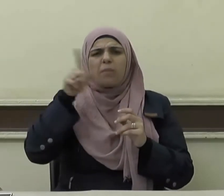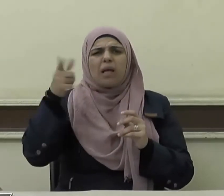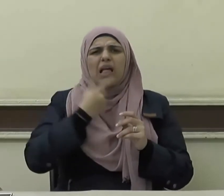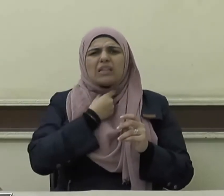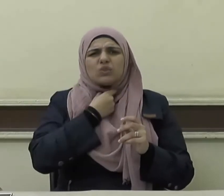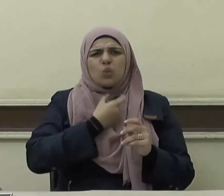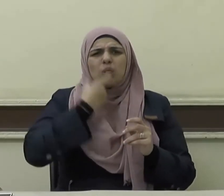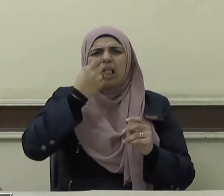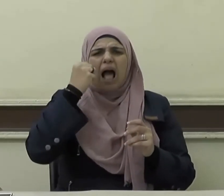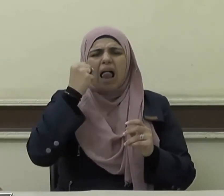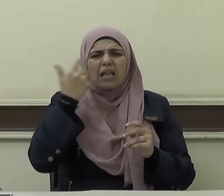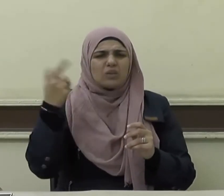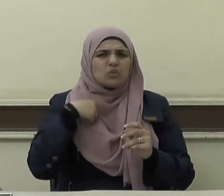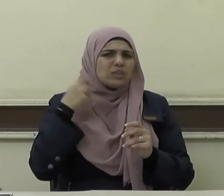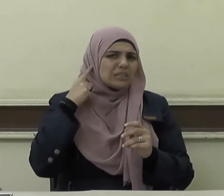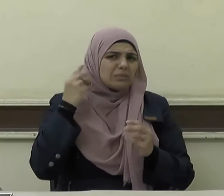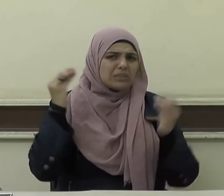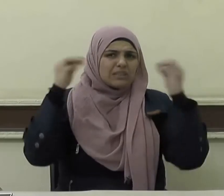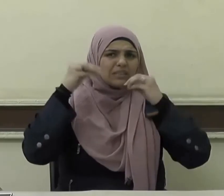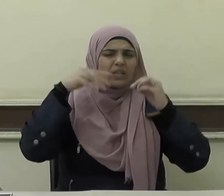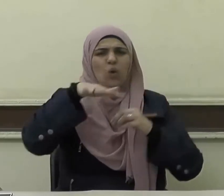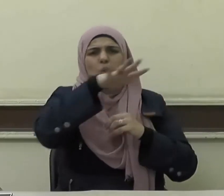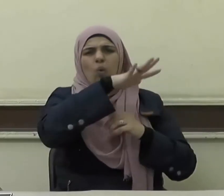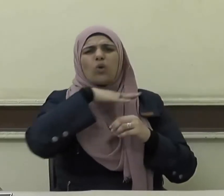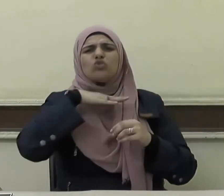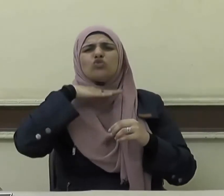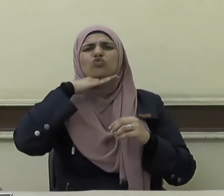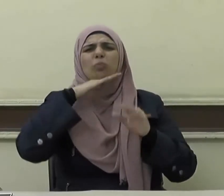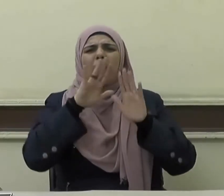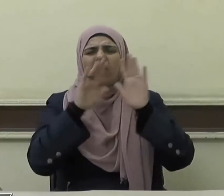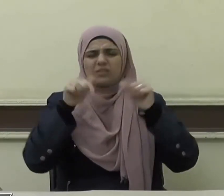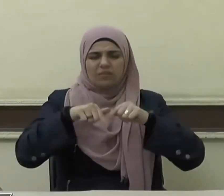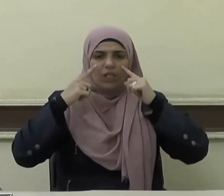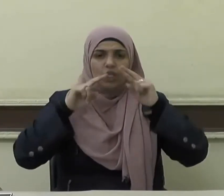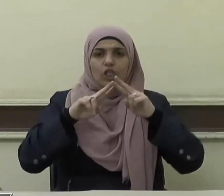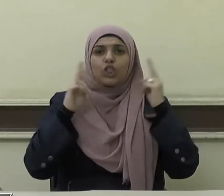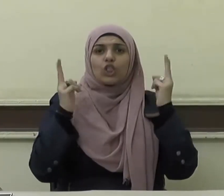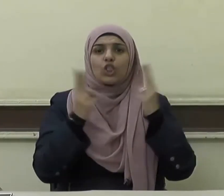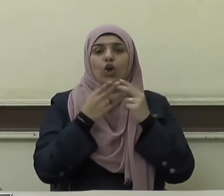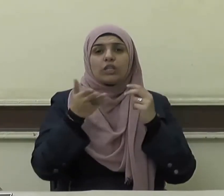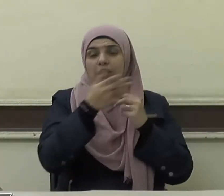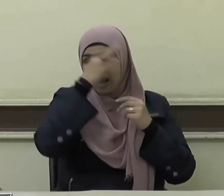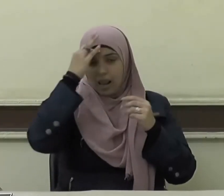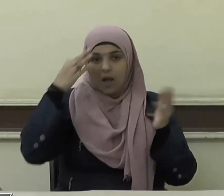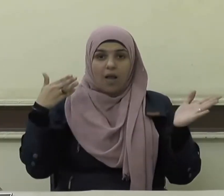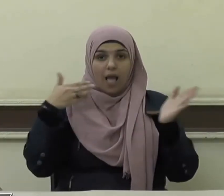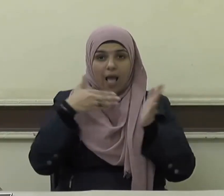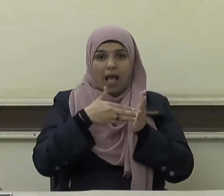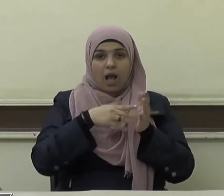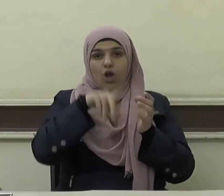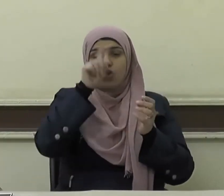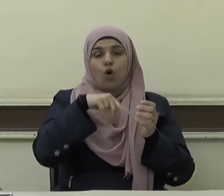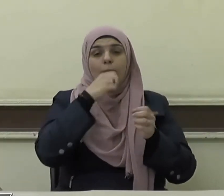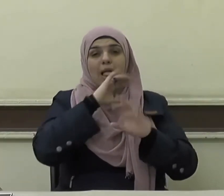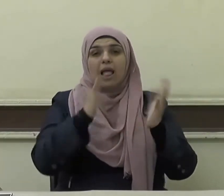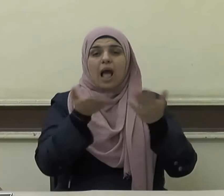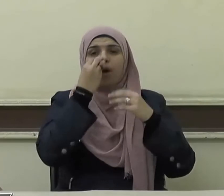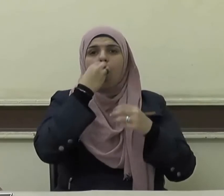جشاء فإن أكثرهم شبعا في الدنيا أطولهم جوعا يوم القيامة